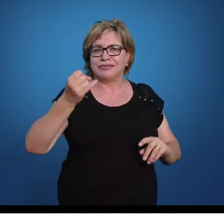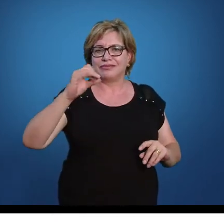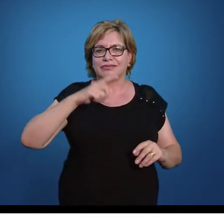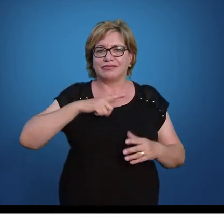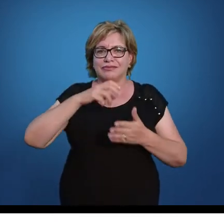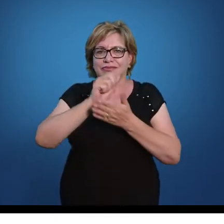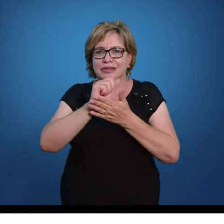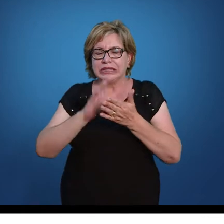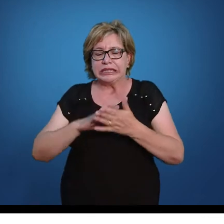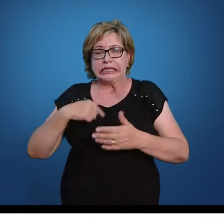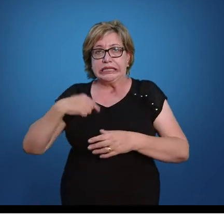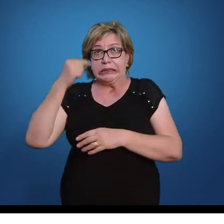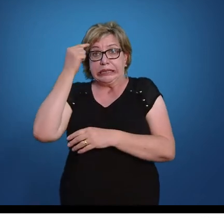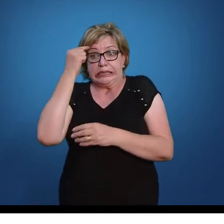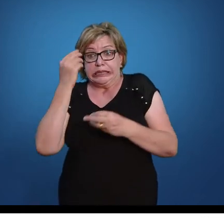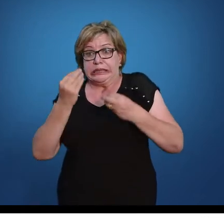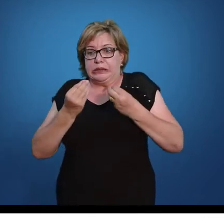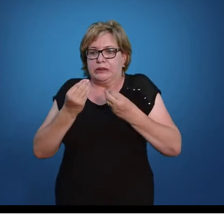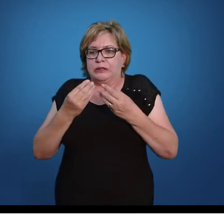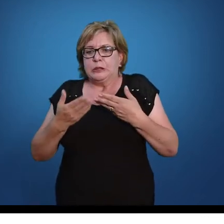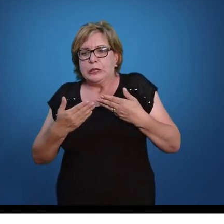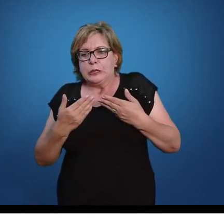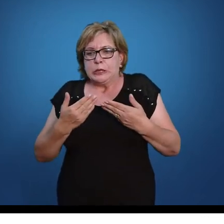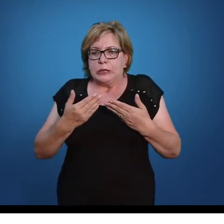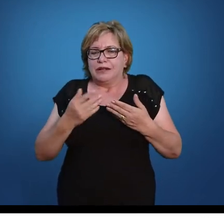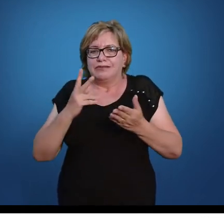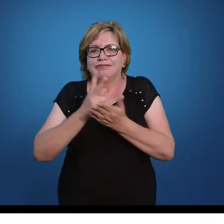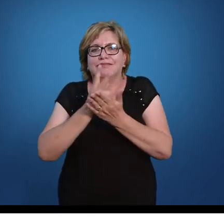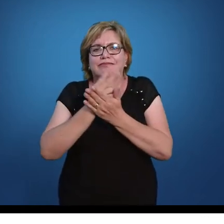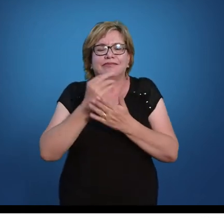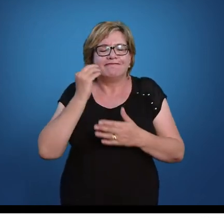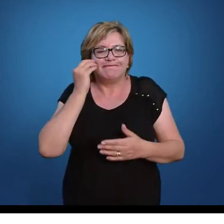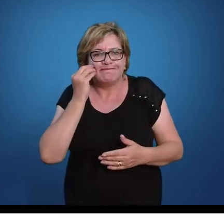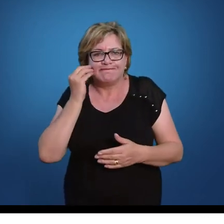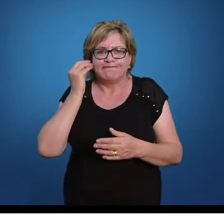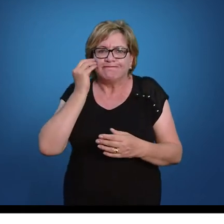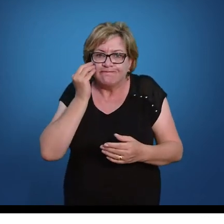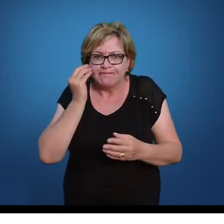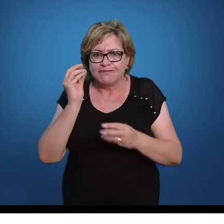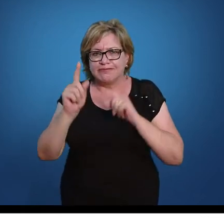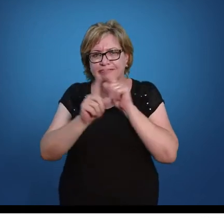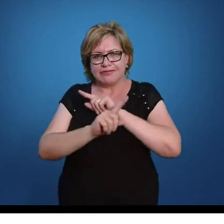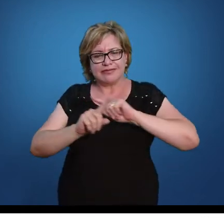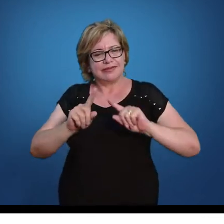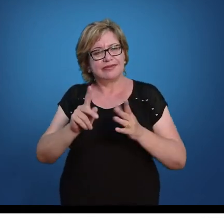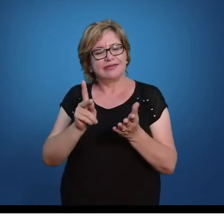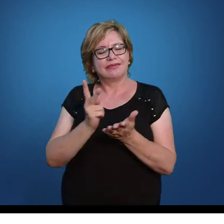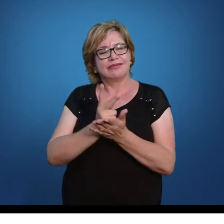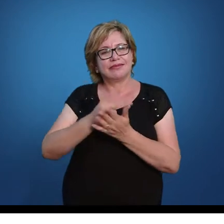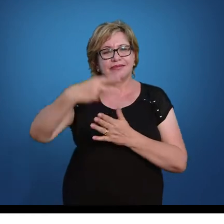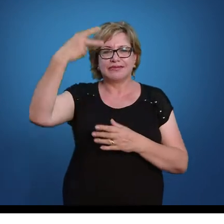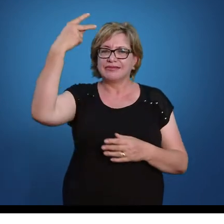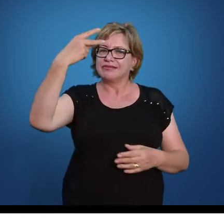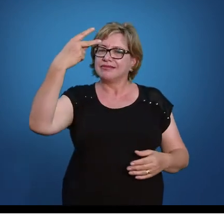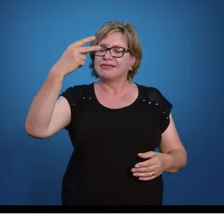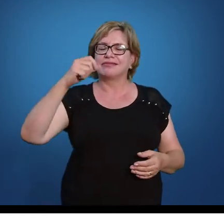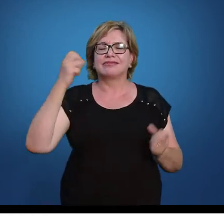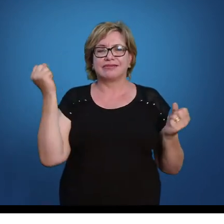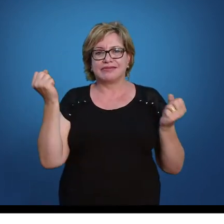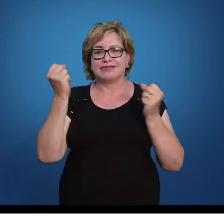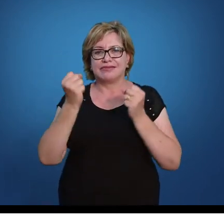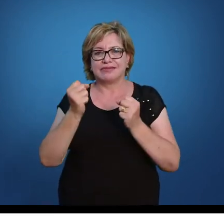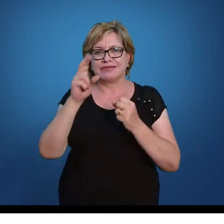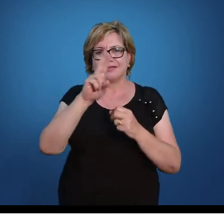teria que pensar a todo momento e agora, como eu vou resolver uma tentativa ou outra? Não, toda equação do segundo grau pode ser